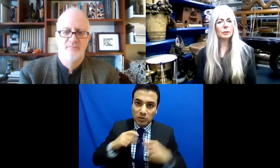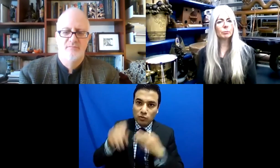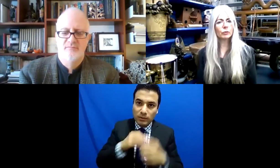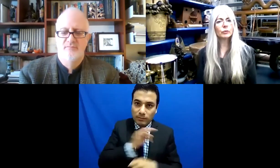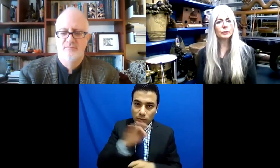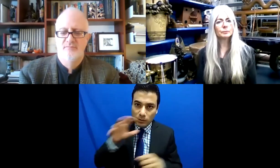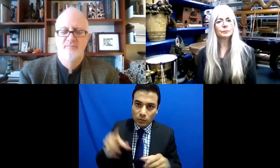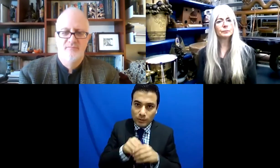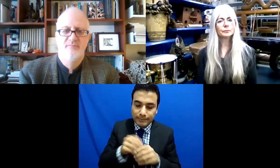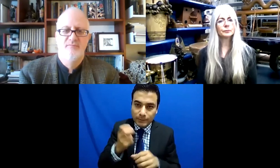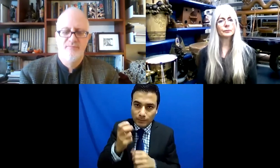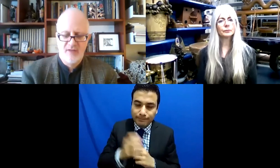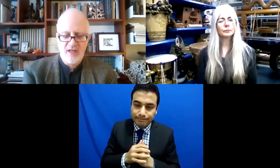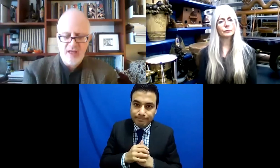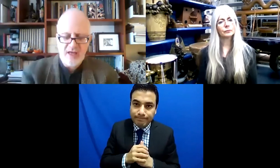esto.